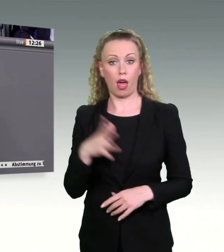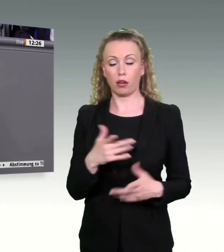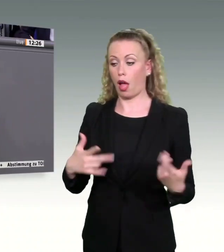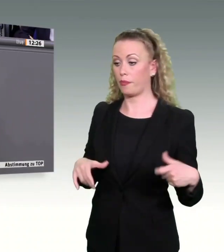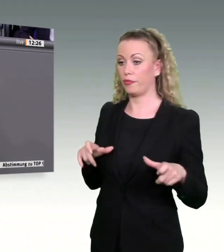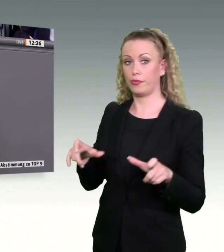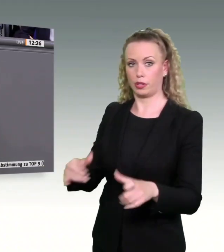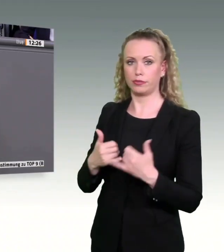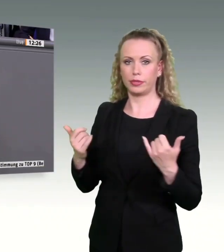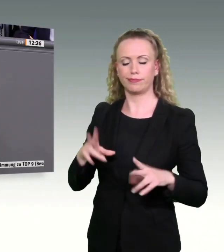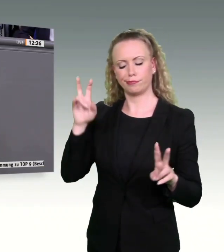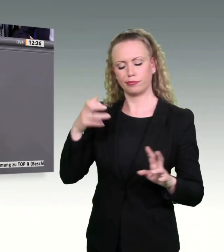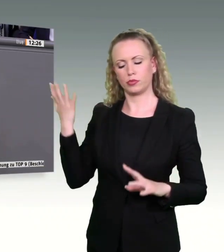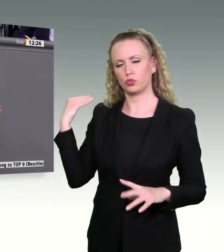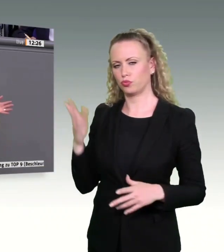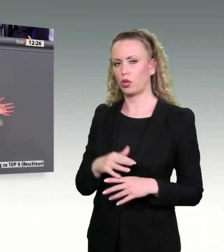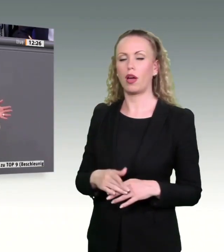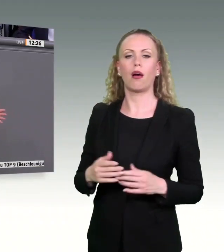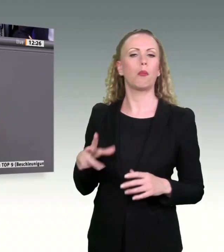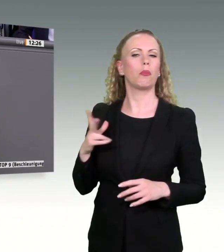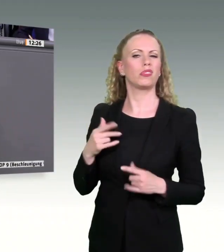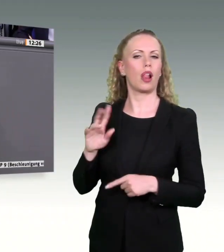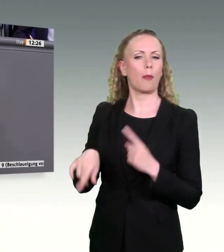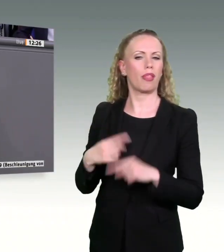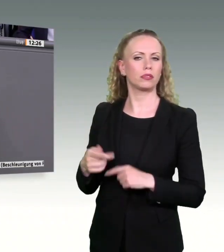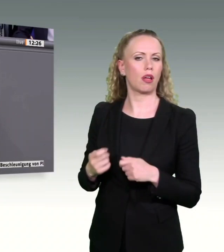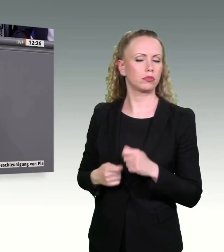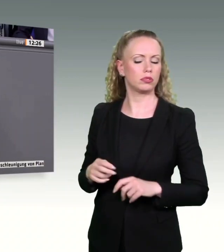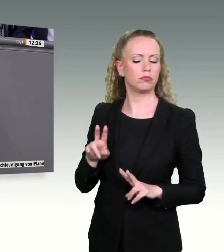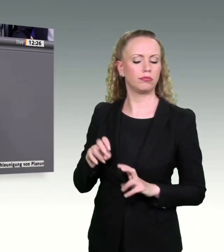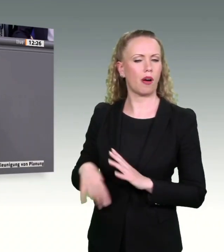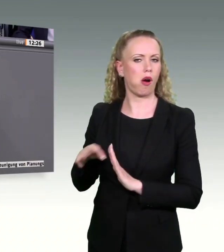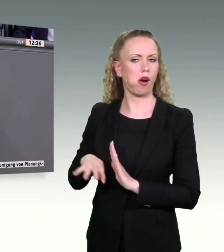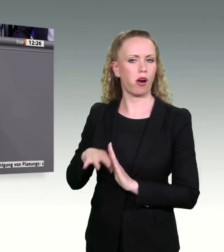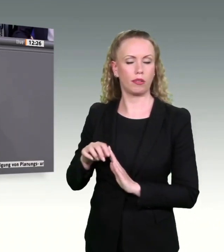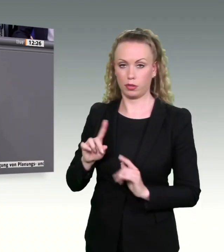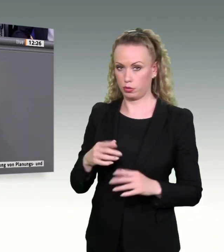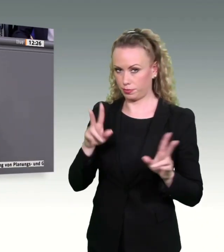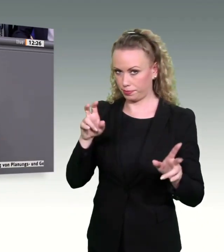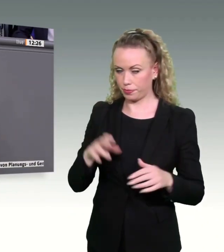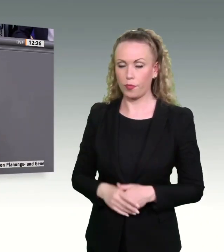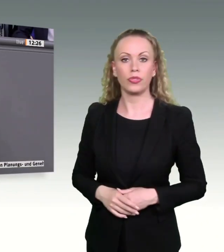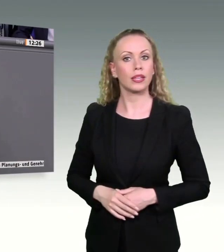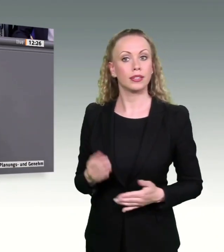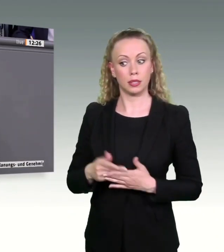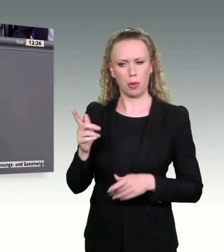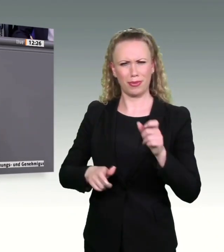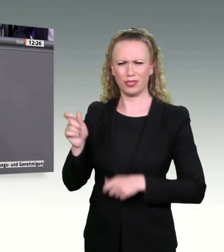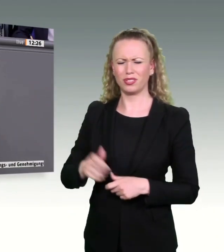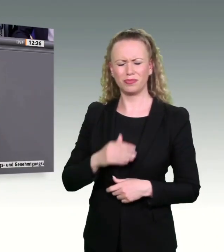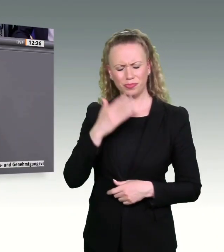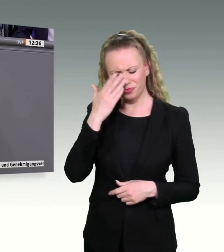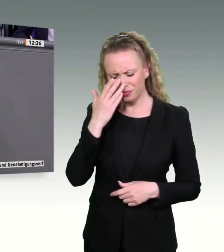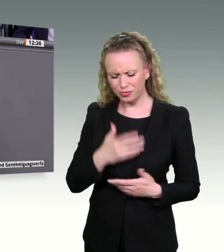Ablasshandel zurückgekehrt. Die Bevölkerung schüttelt inzwischen nur noch den Kopf. Sie verlieren den Glauben an die